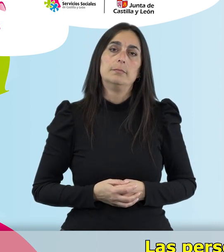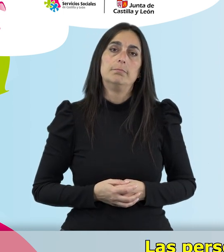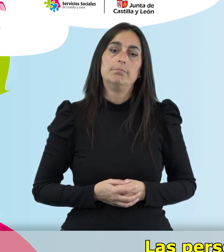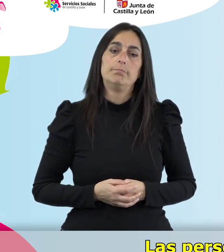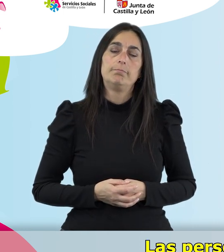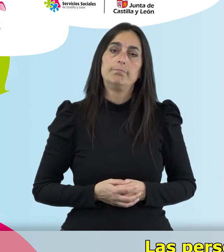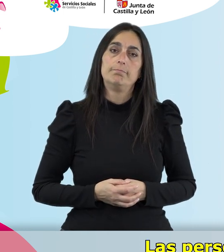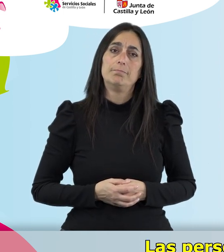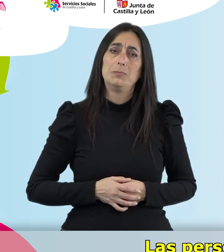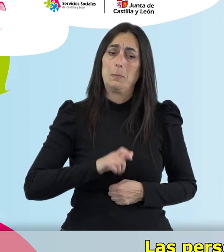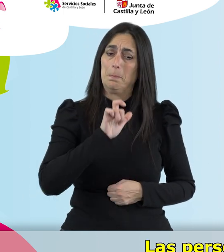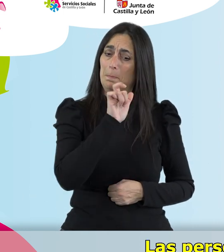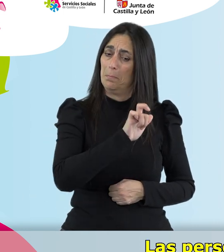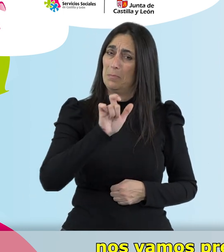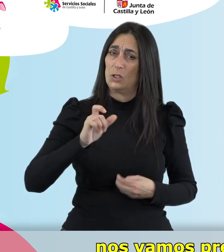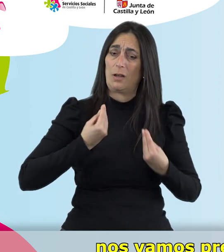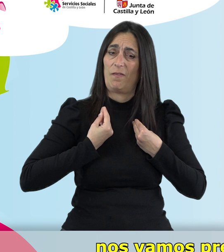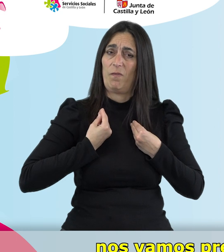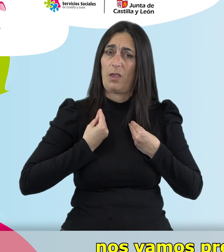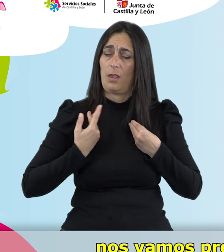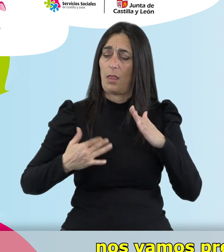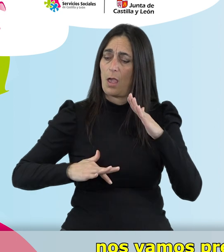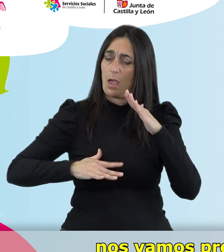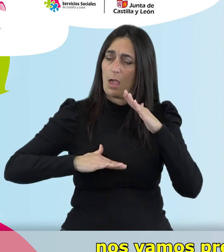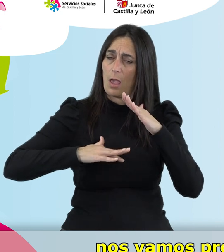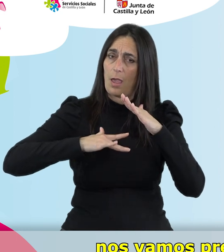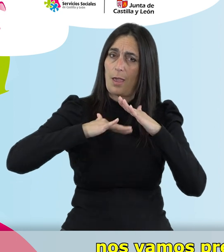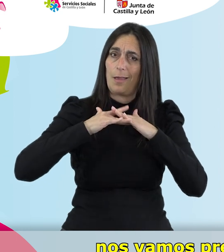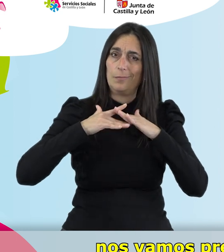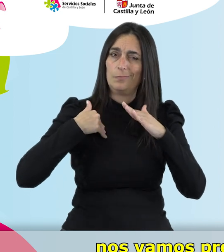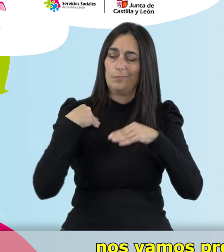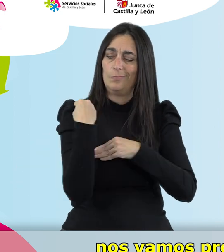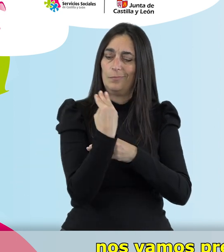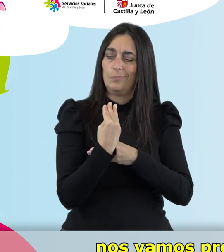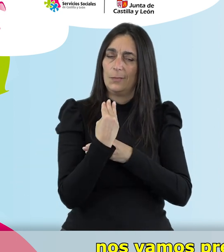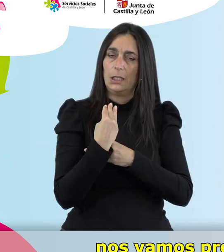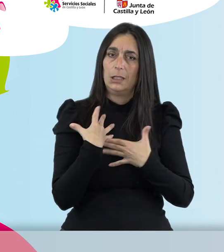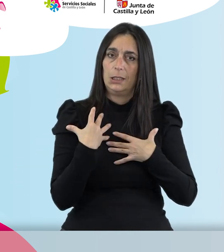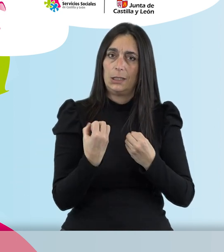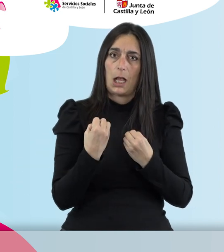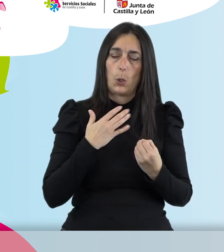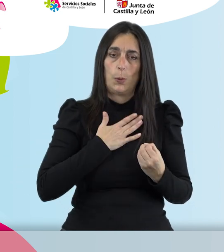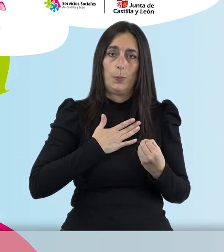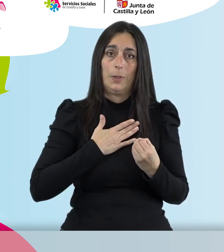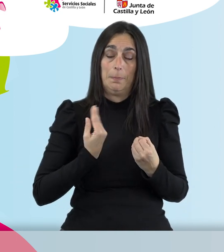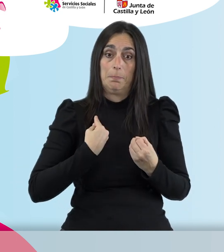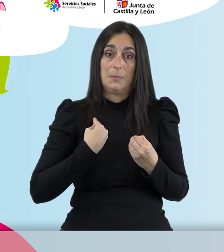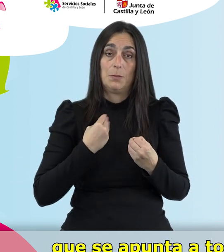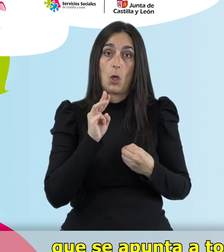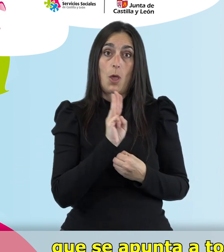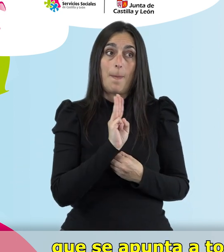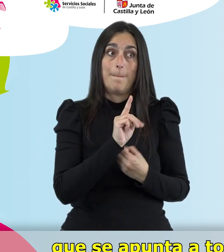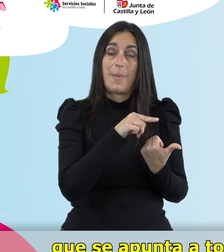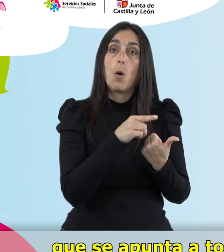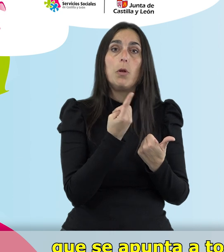Las personas a lo largo de nuestra vida nos vamos preocupando de cuidar nuestra salud y bienestar como sigue haciendo Pauli